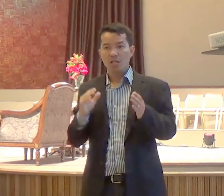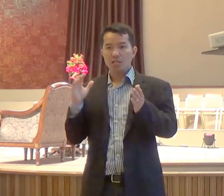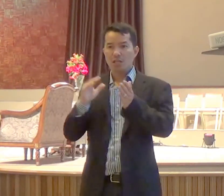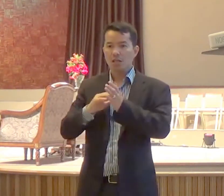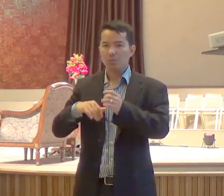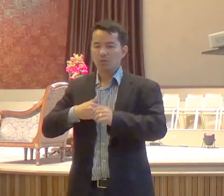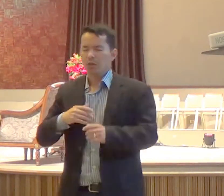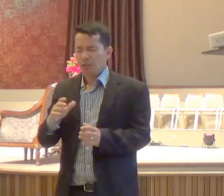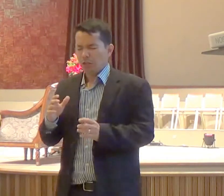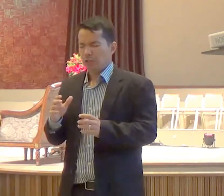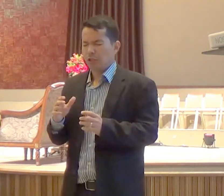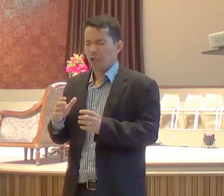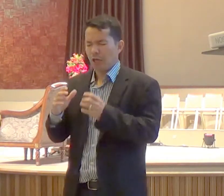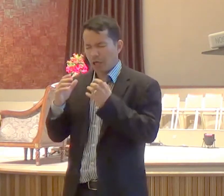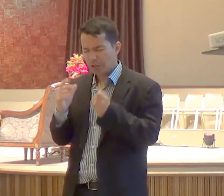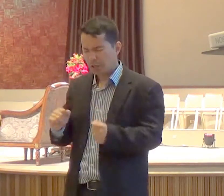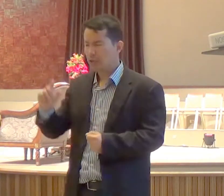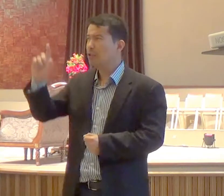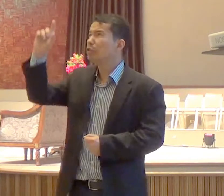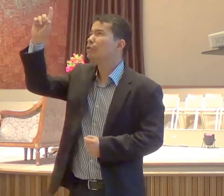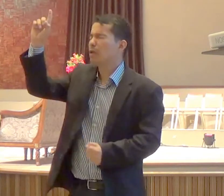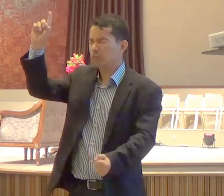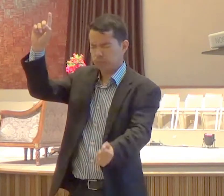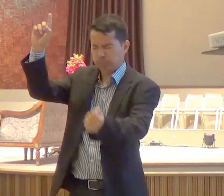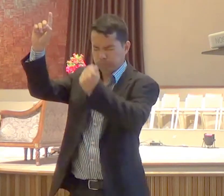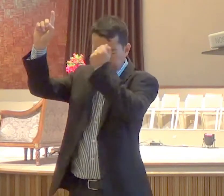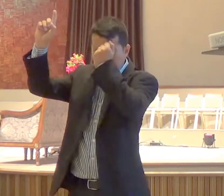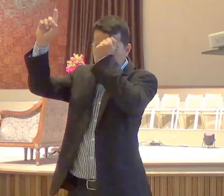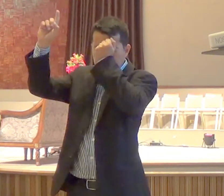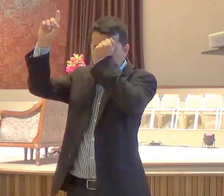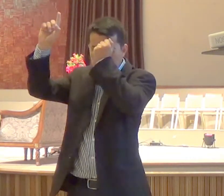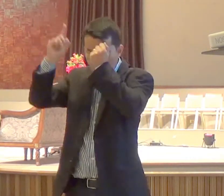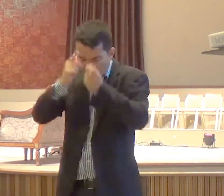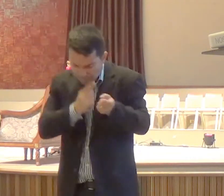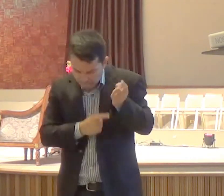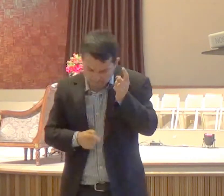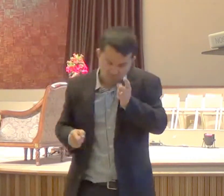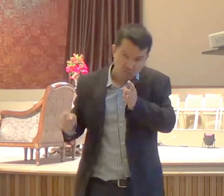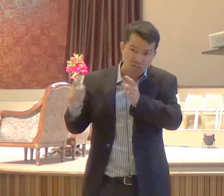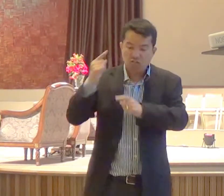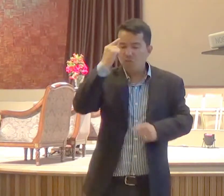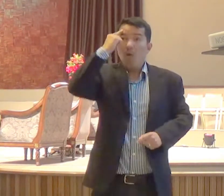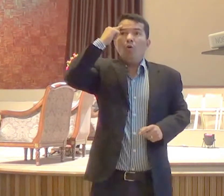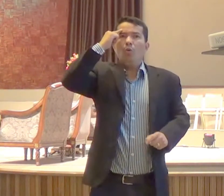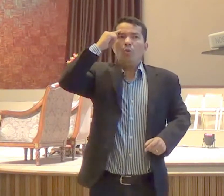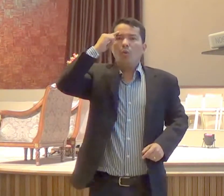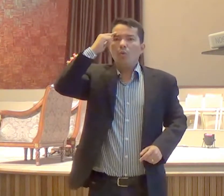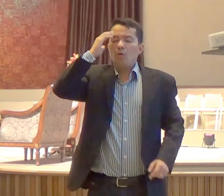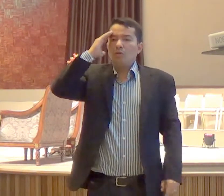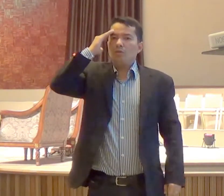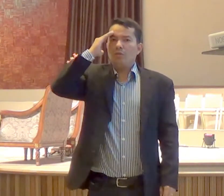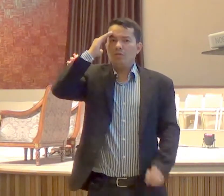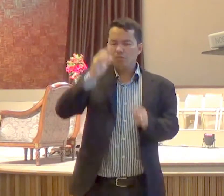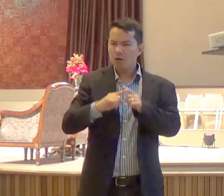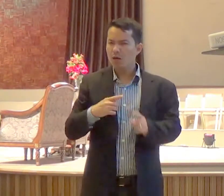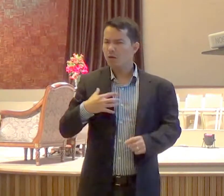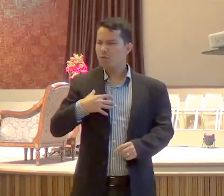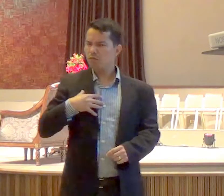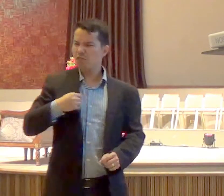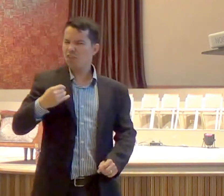reconheceu, quem Deus é, e ali, voltou-lhe o juízo, Belsazar não sabia disso, será que